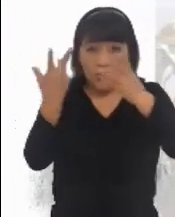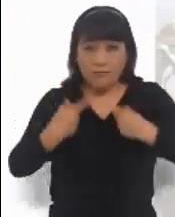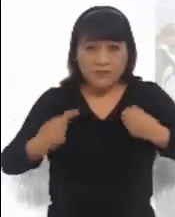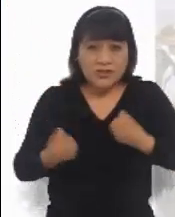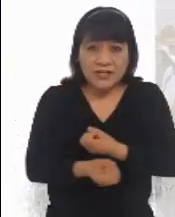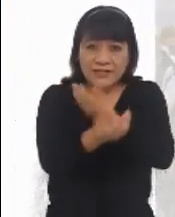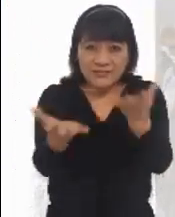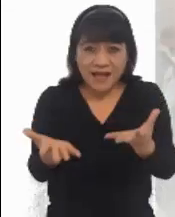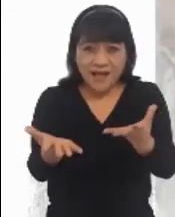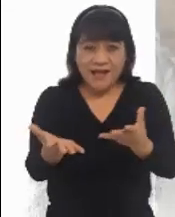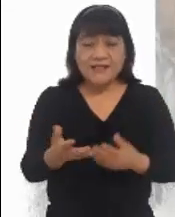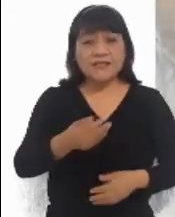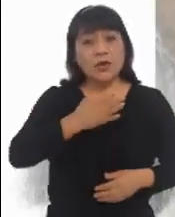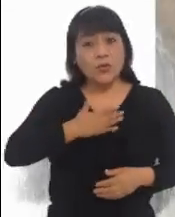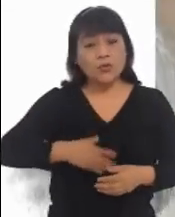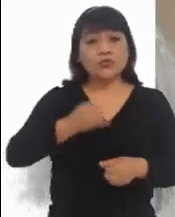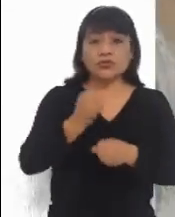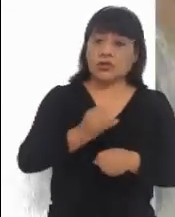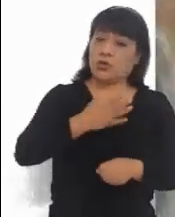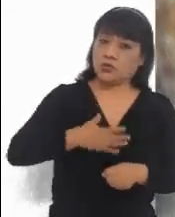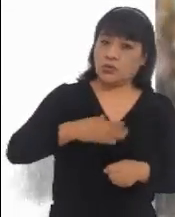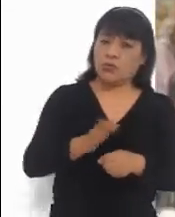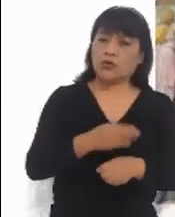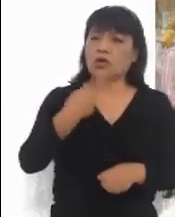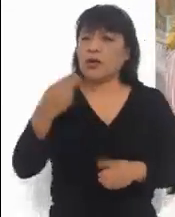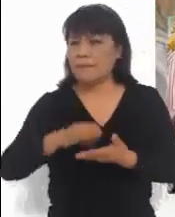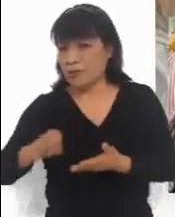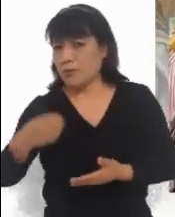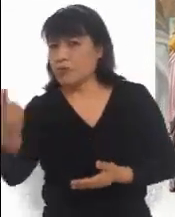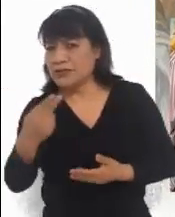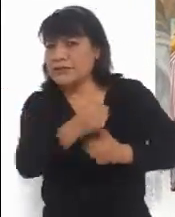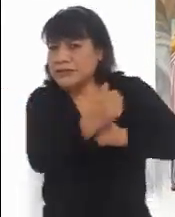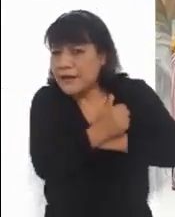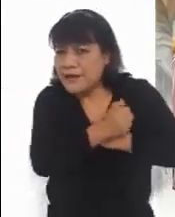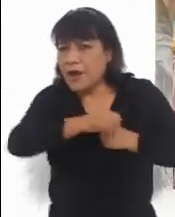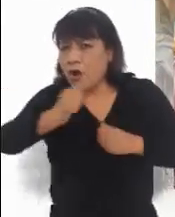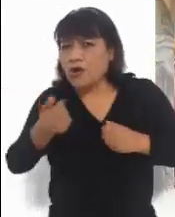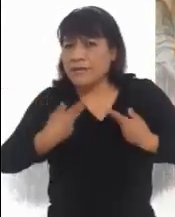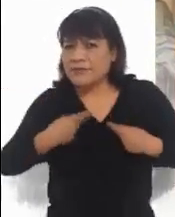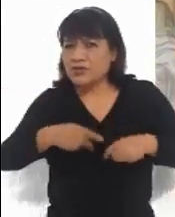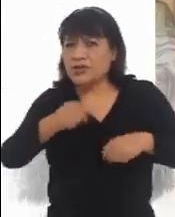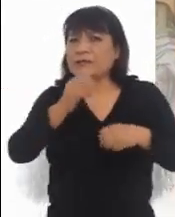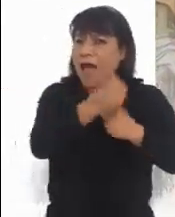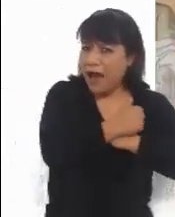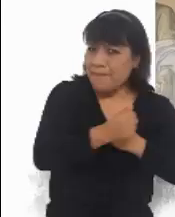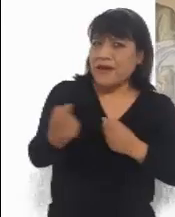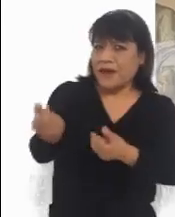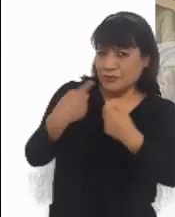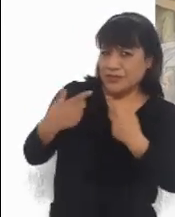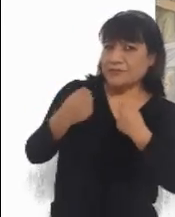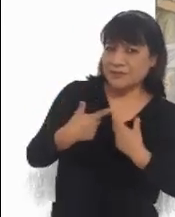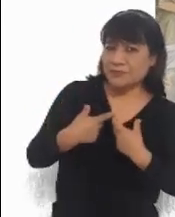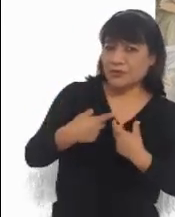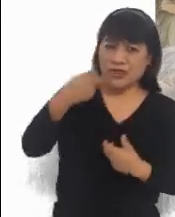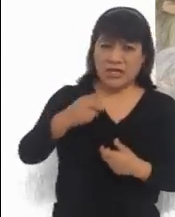Porque si ustedes aman a los que los aman, ¿qué recompensa merecen? ¿No hacen eso mismo los publicanos?